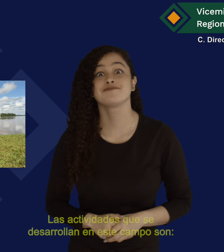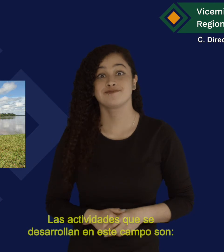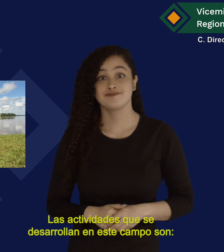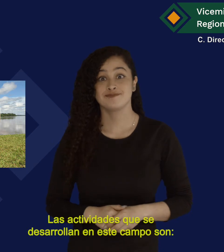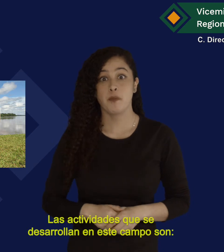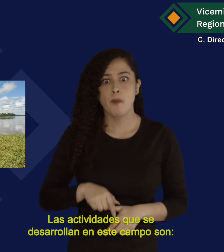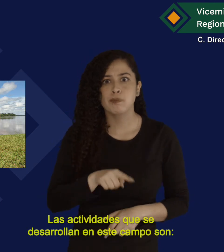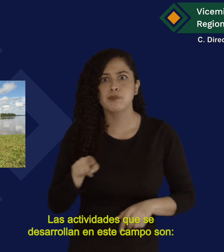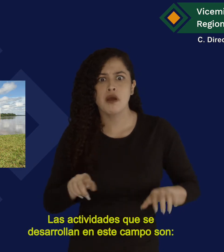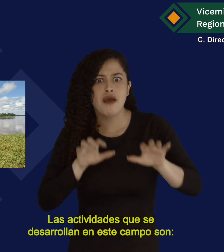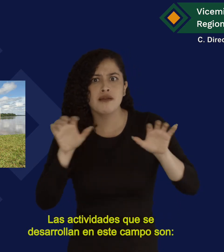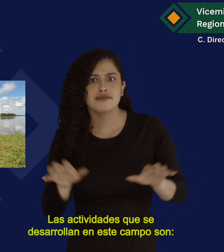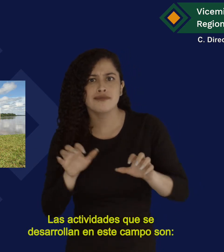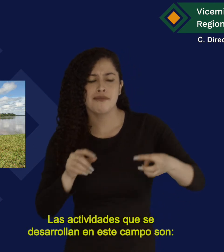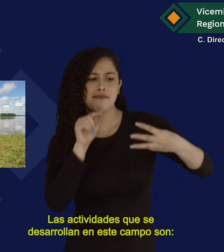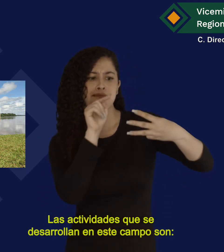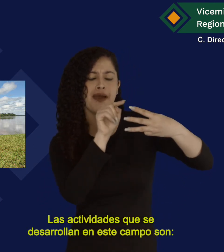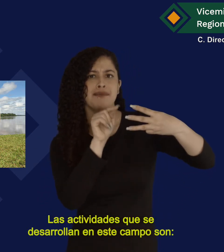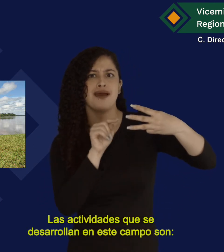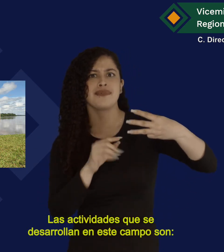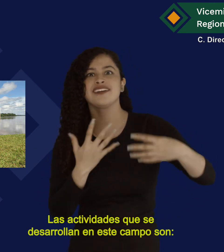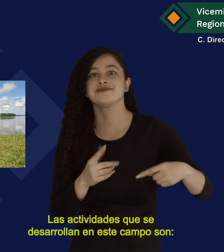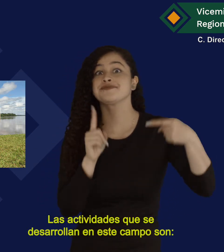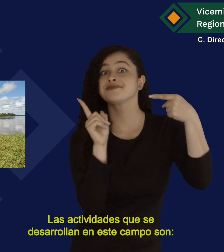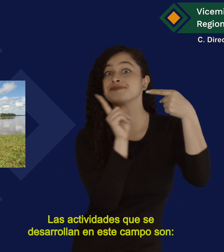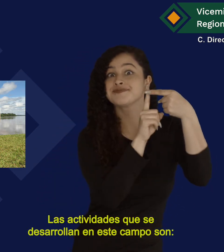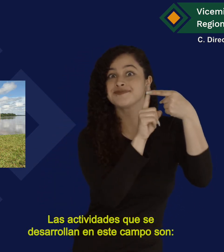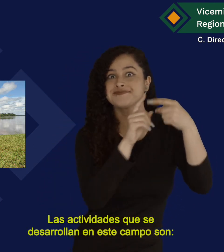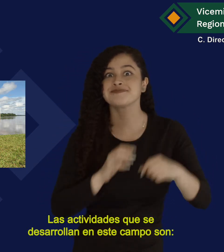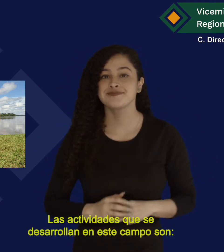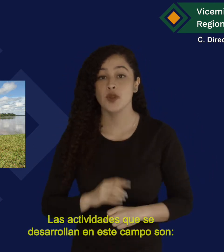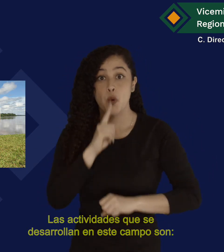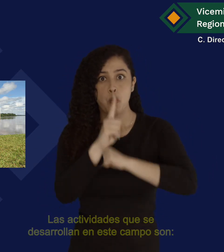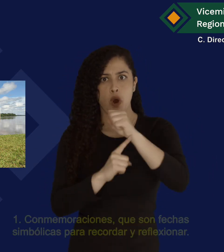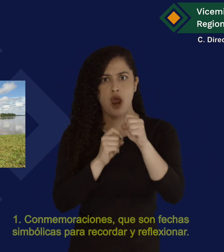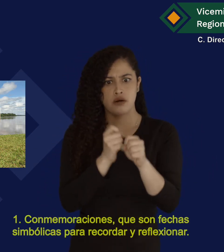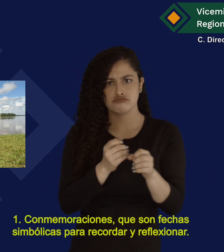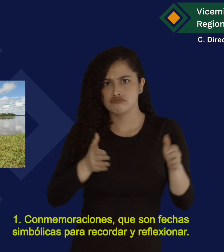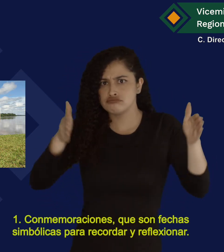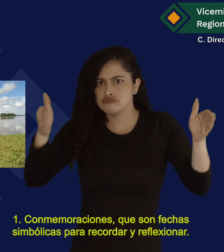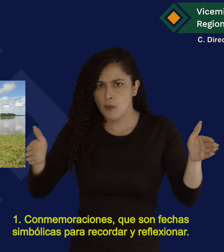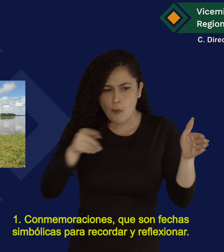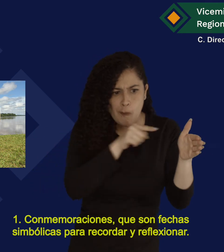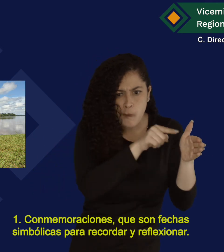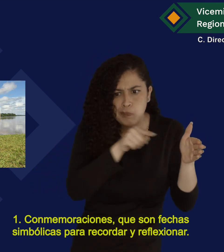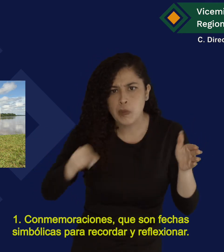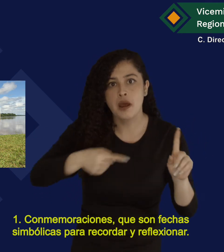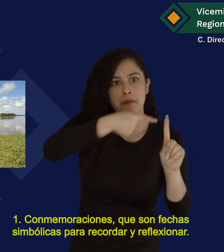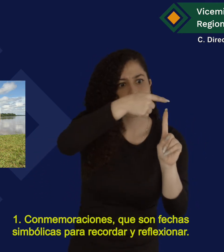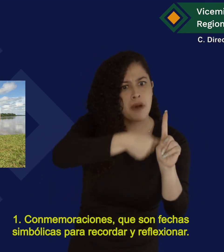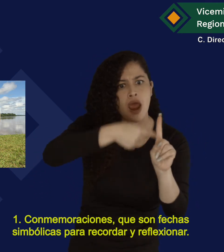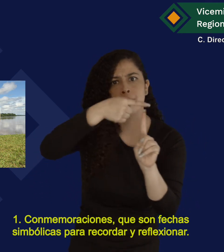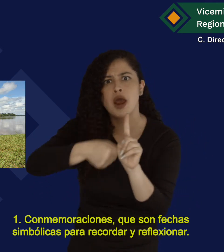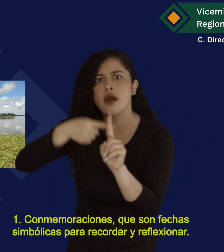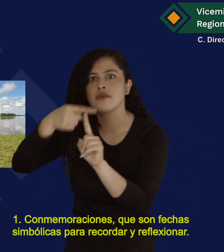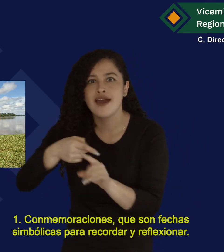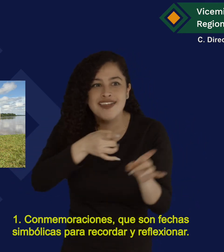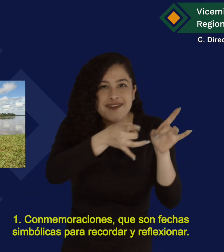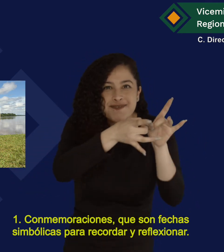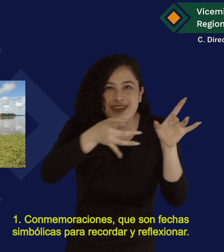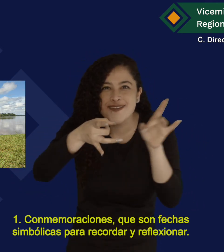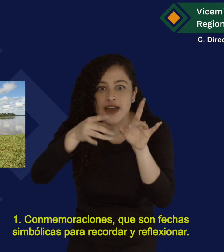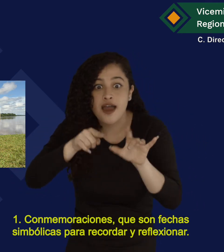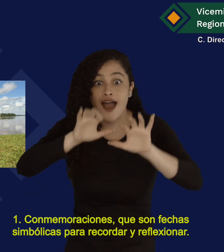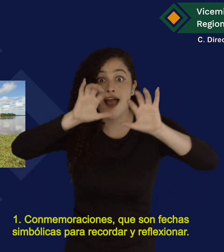Las actividades que se desarrollan en este campo son Primero, conmemoraciones Que son